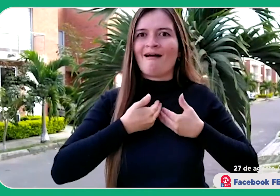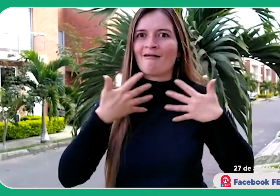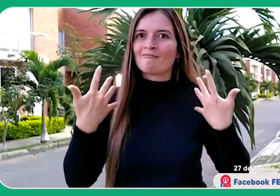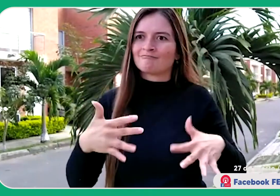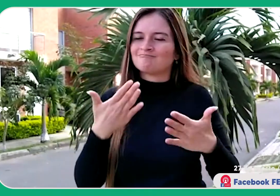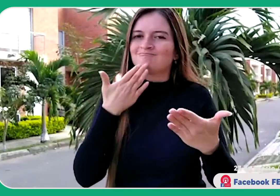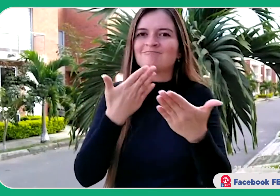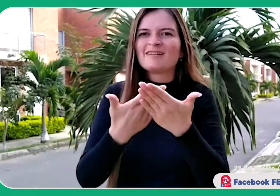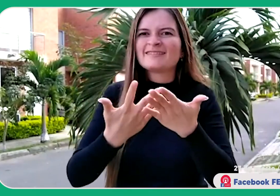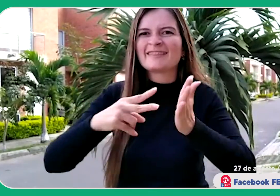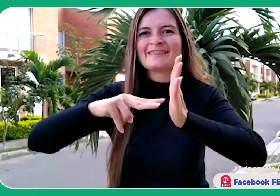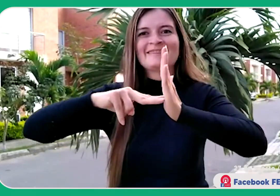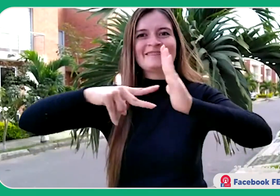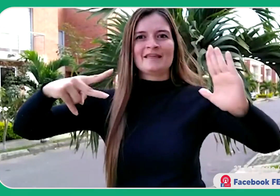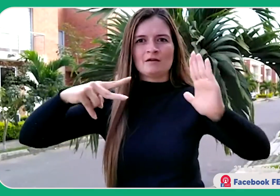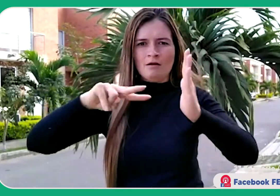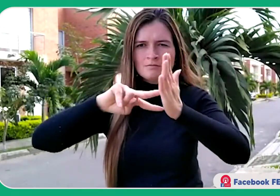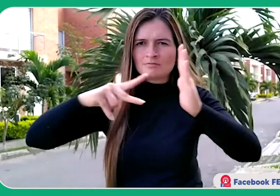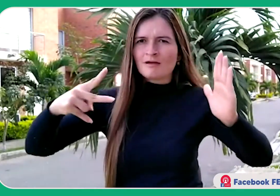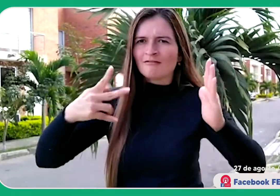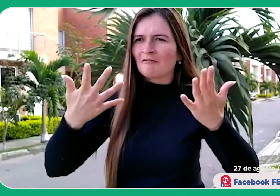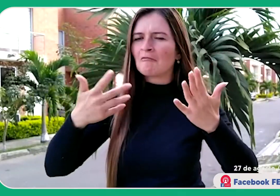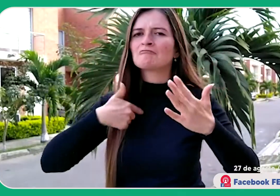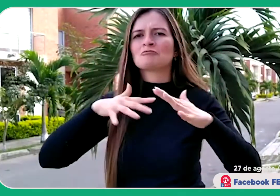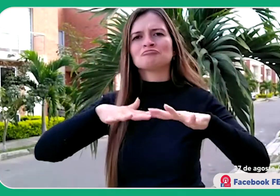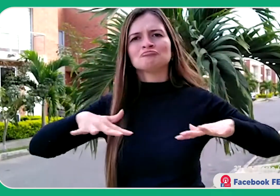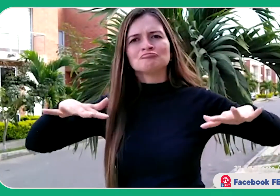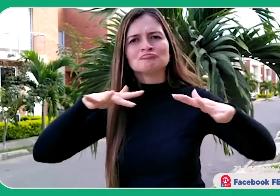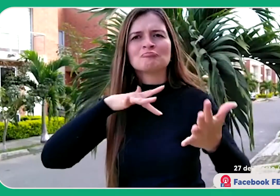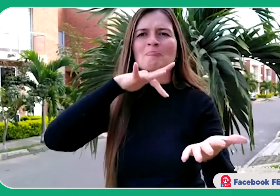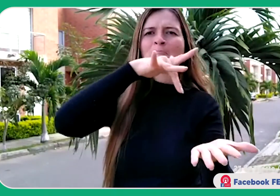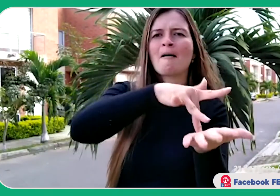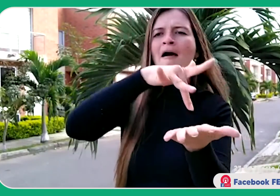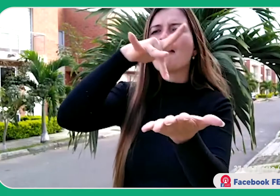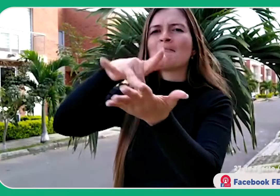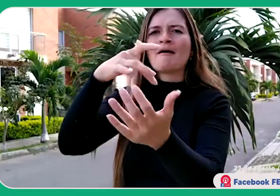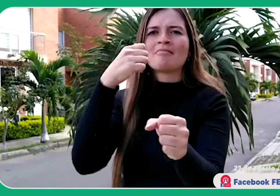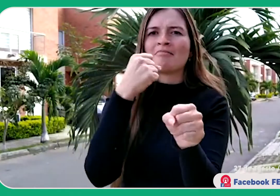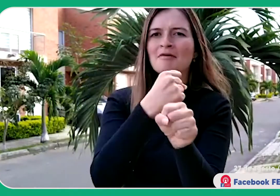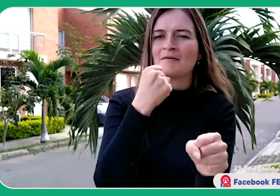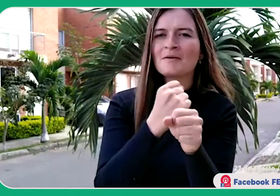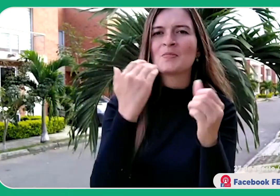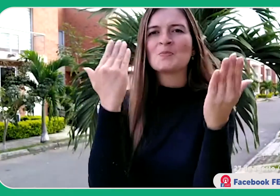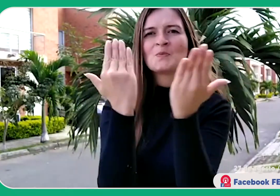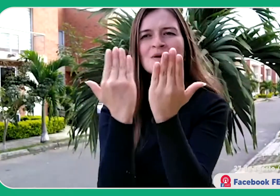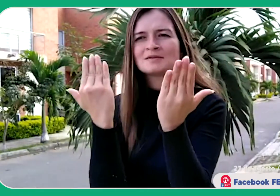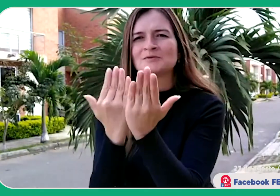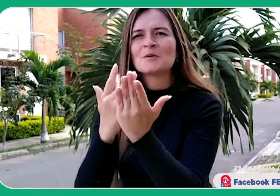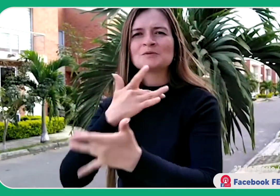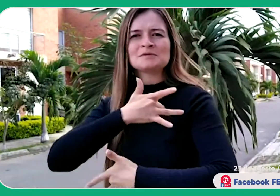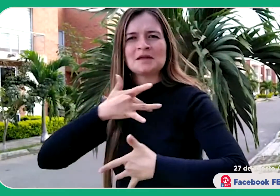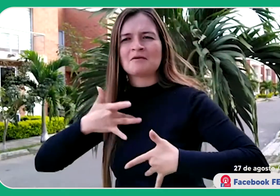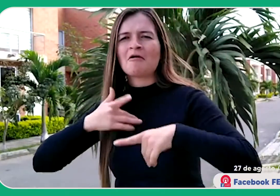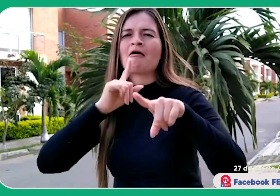tecnológicos, podemos participar en diferentes espacios como son el laboral, educativo, salud, entre otros,